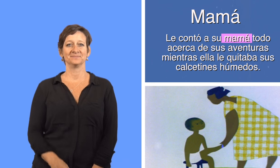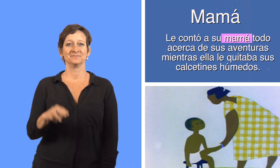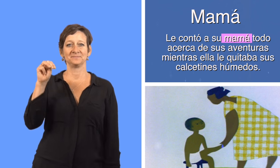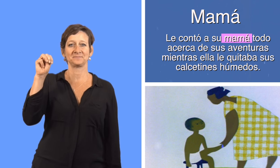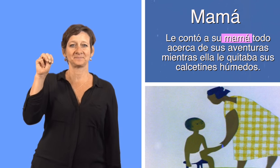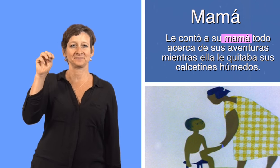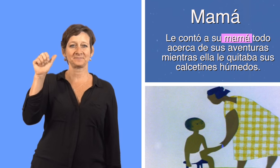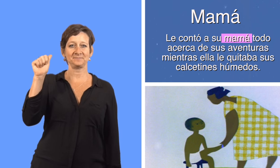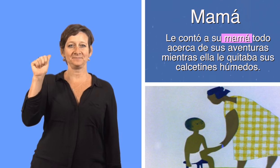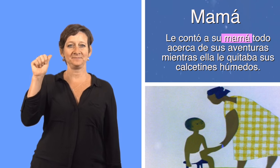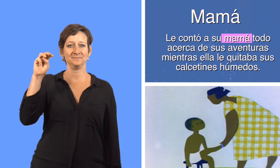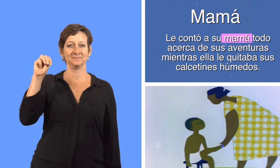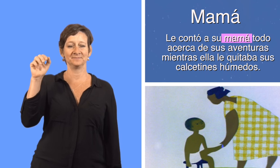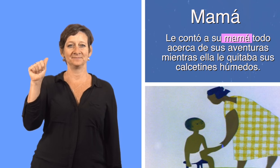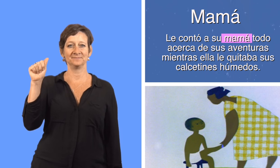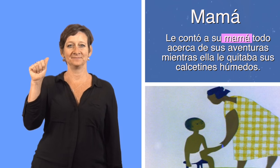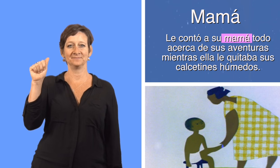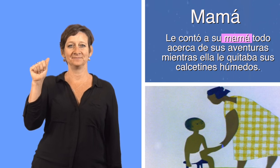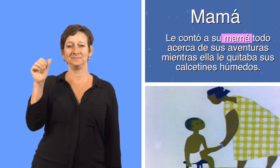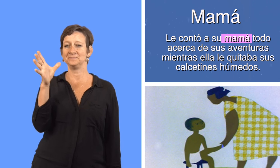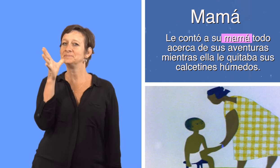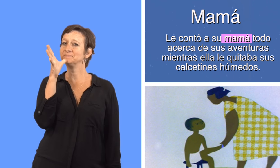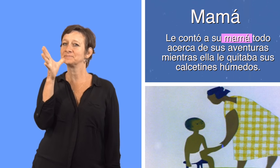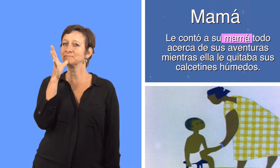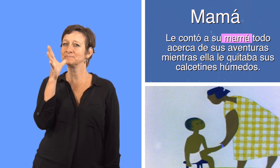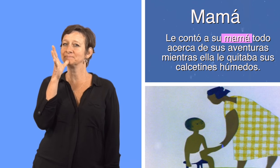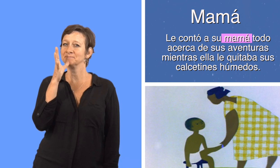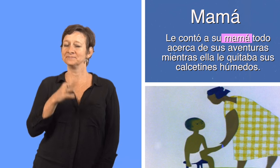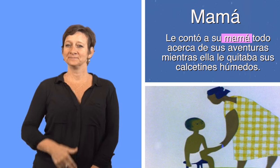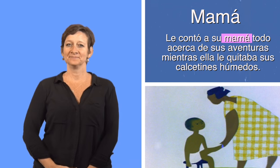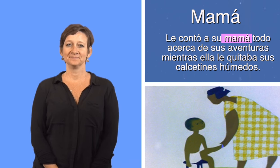mamá mamá